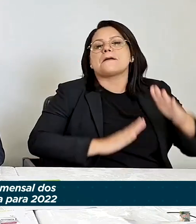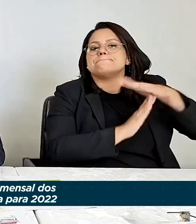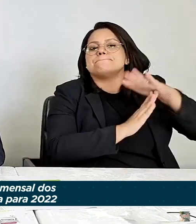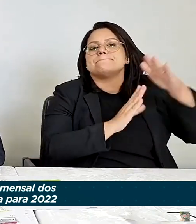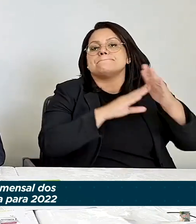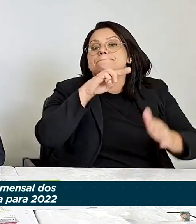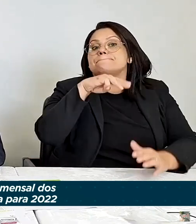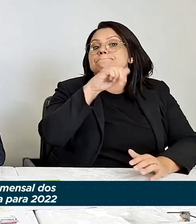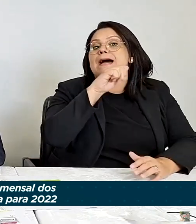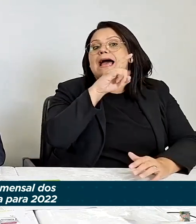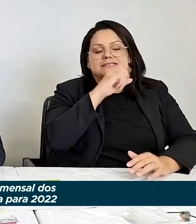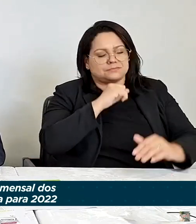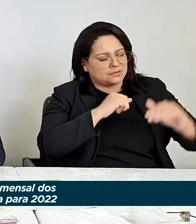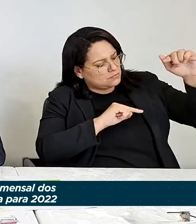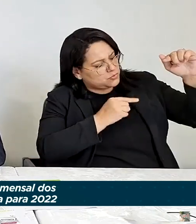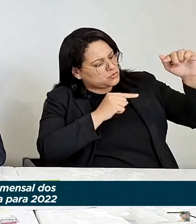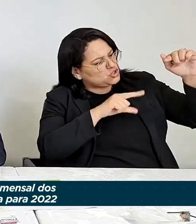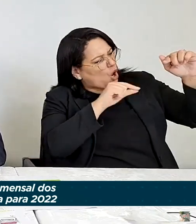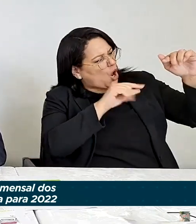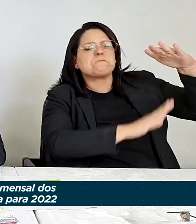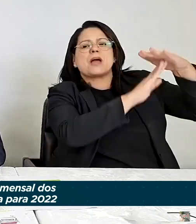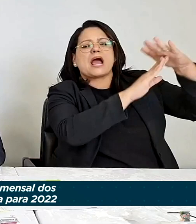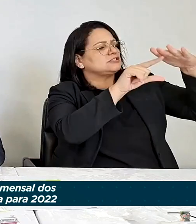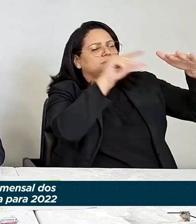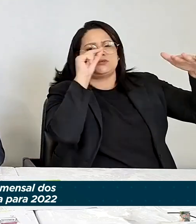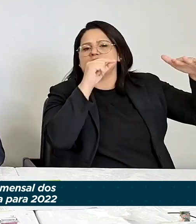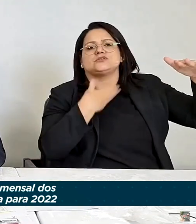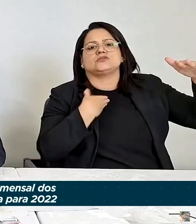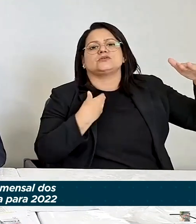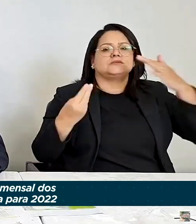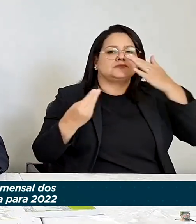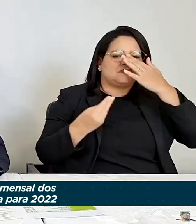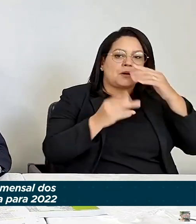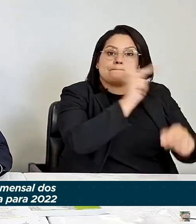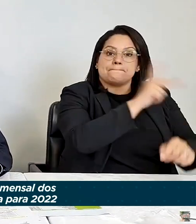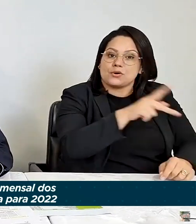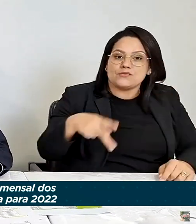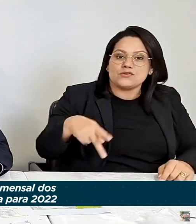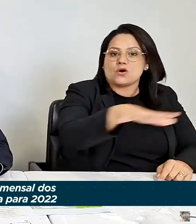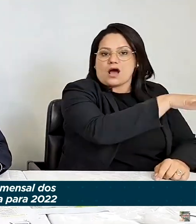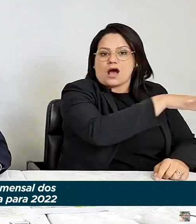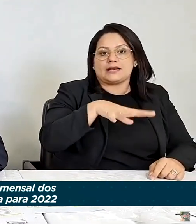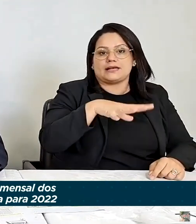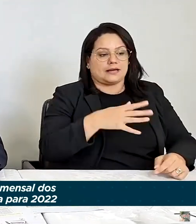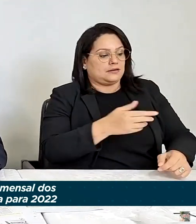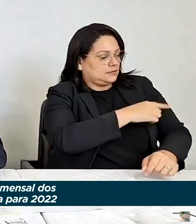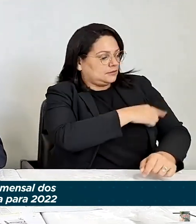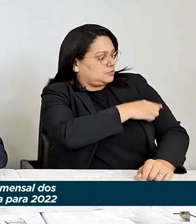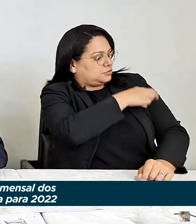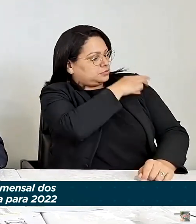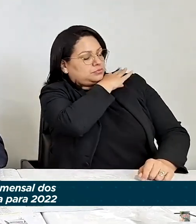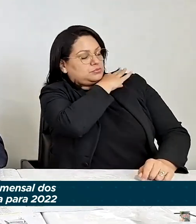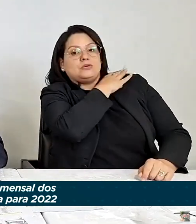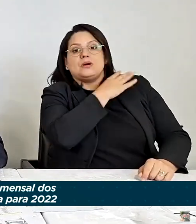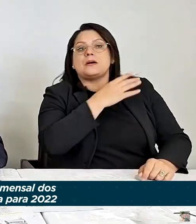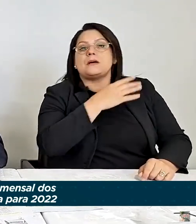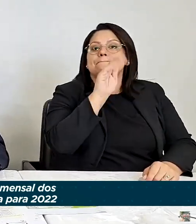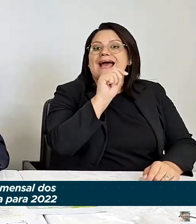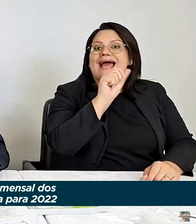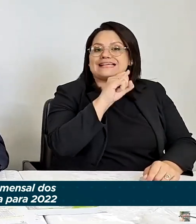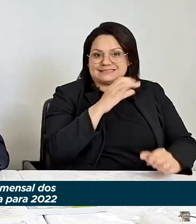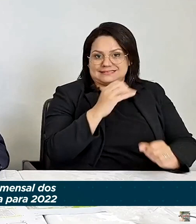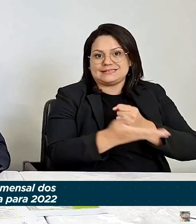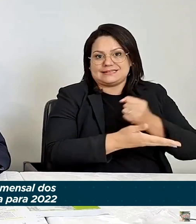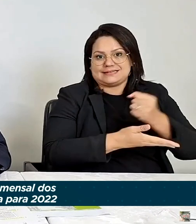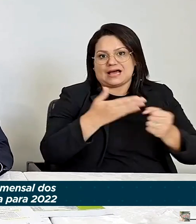os professores da rede básica de ensino no Brasil. São 1 milhão e 700 mil professores. E nós vamos,